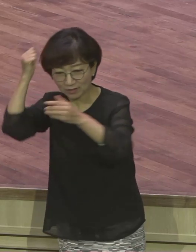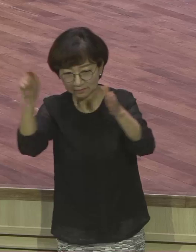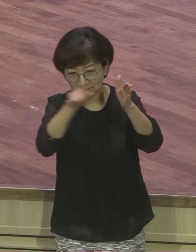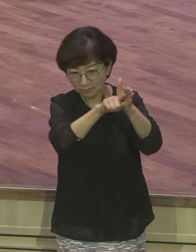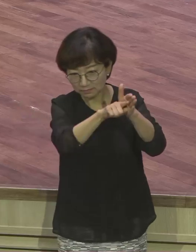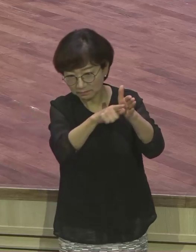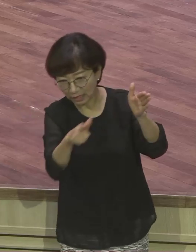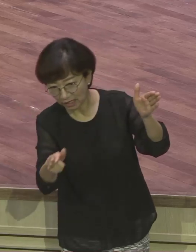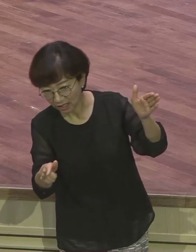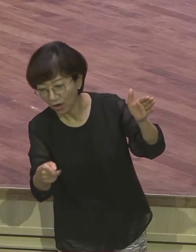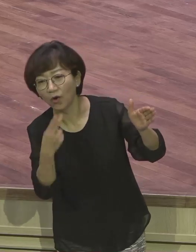특징이에요